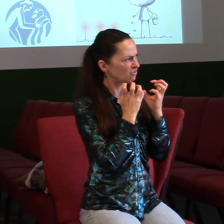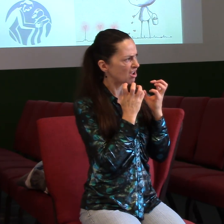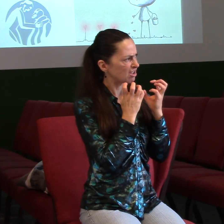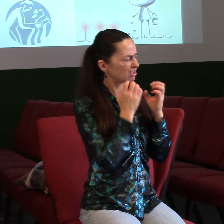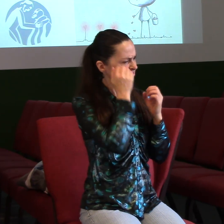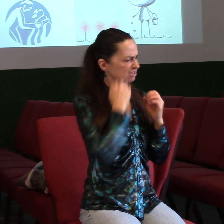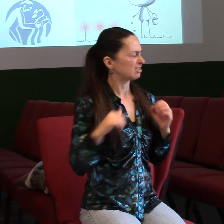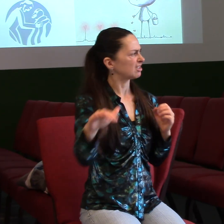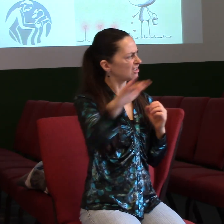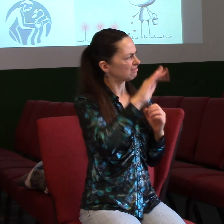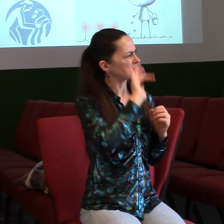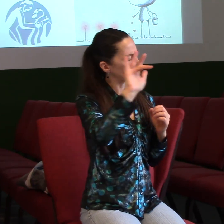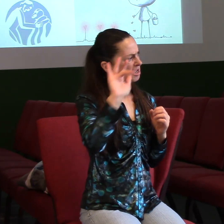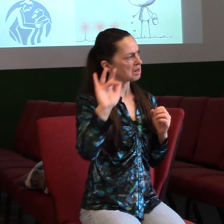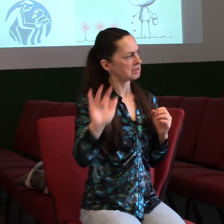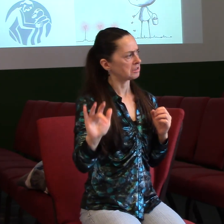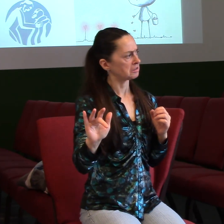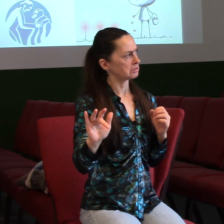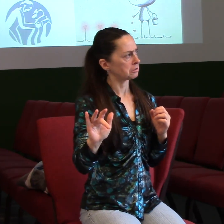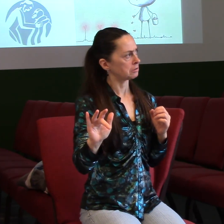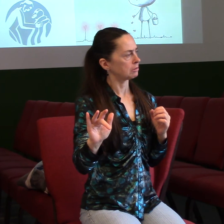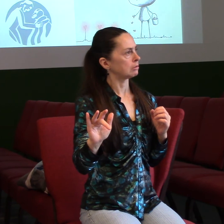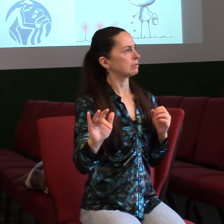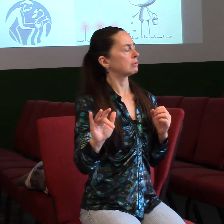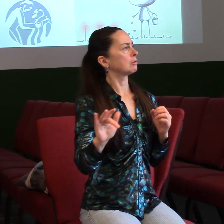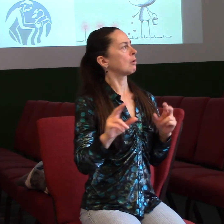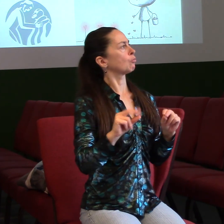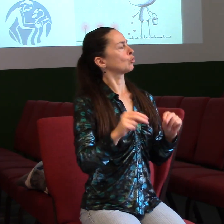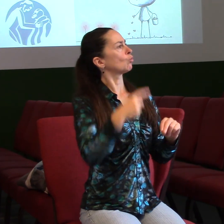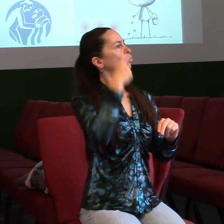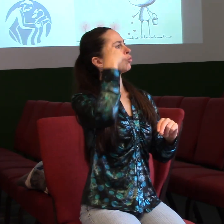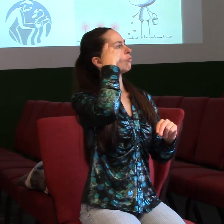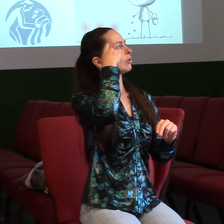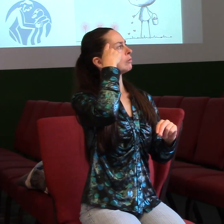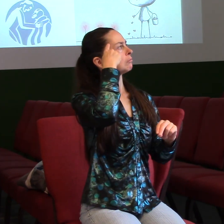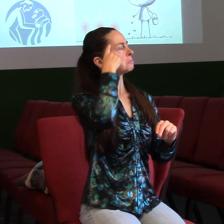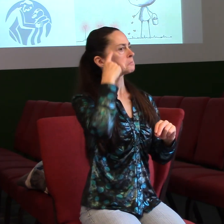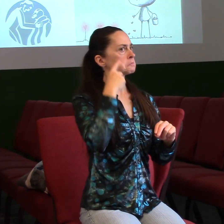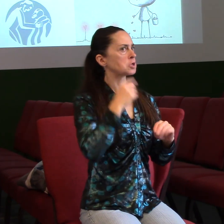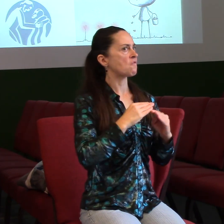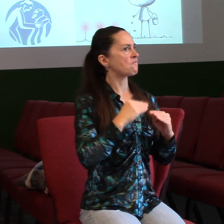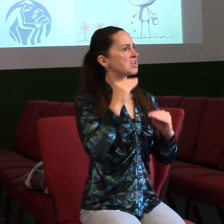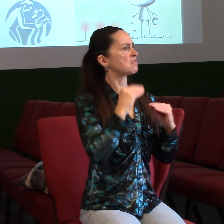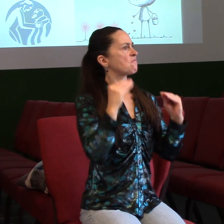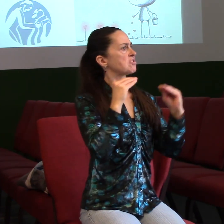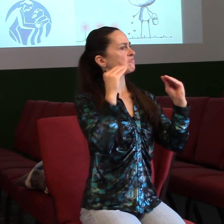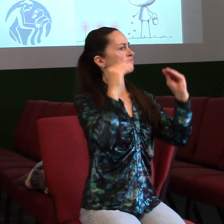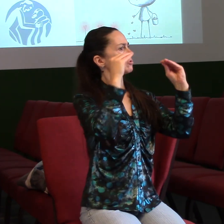doma, na svoji rodinu. A že roste ve mně taková nějaká hořkost a naštvanost učí všem.